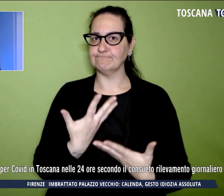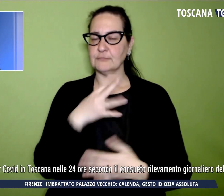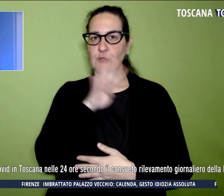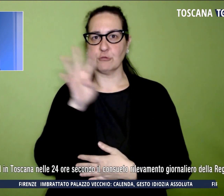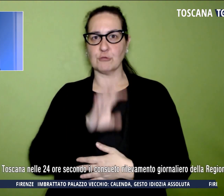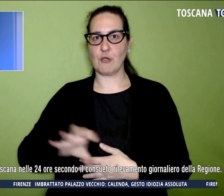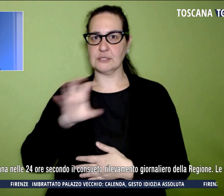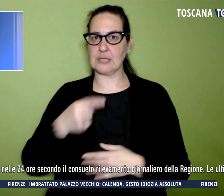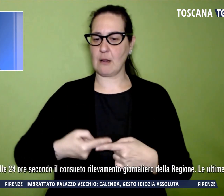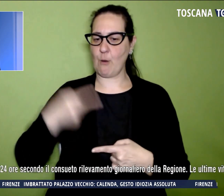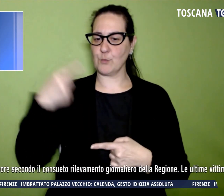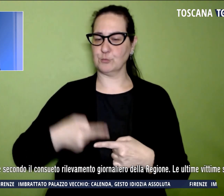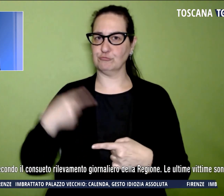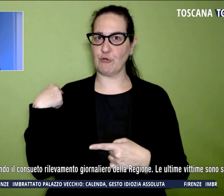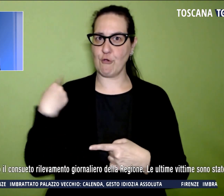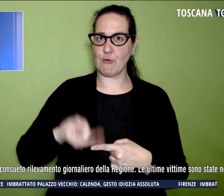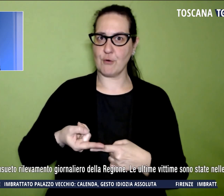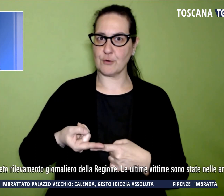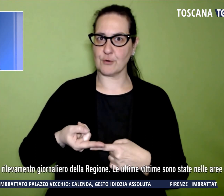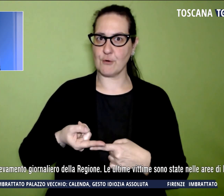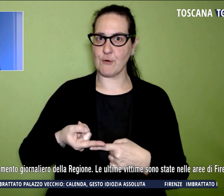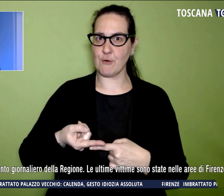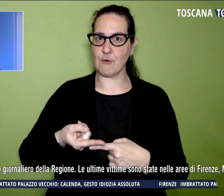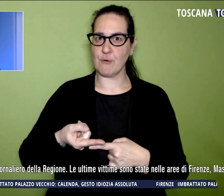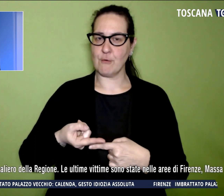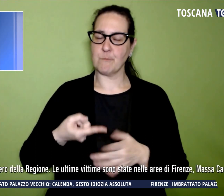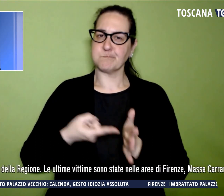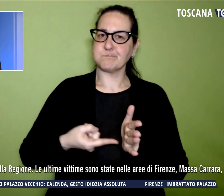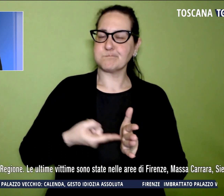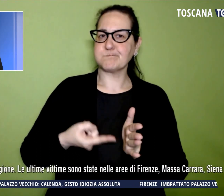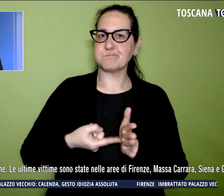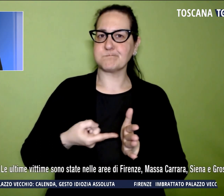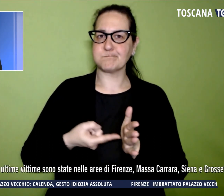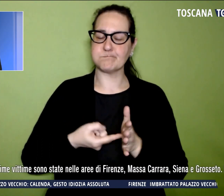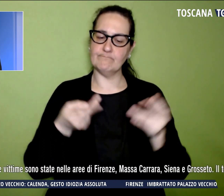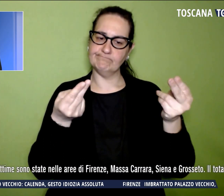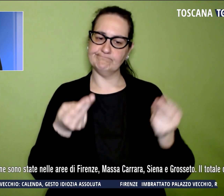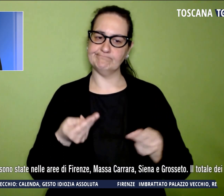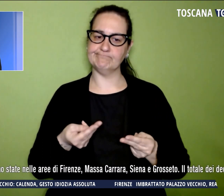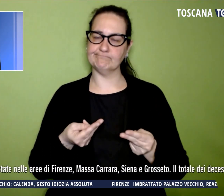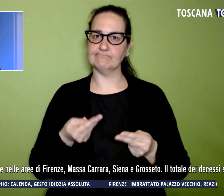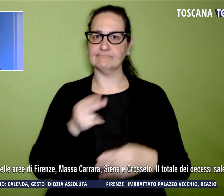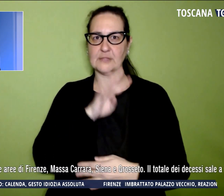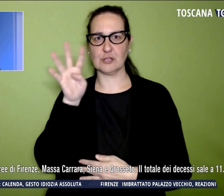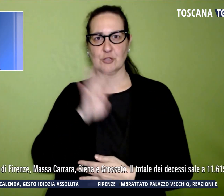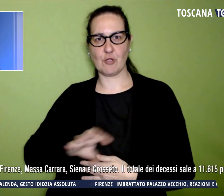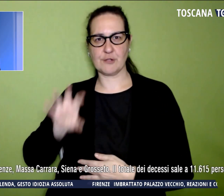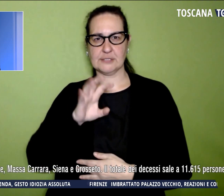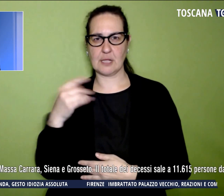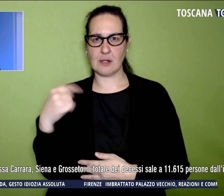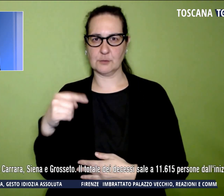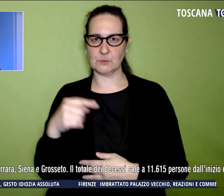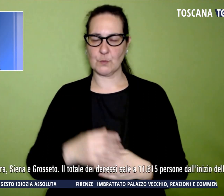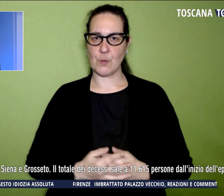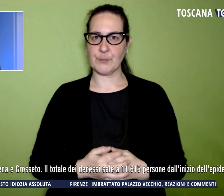24 ore, secondo il consueto rilevamento giornaliero della Regione Toscana. Le ultime